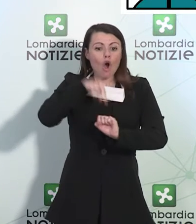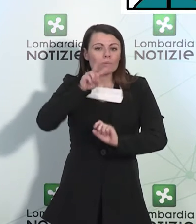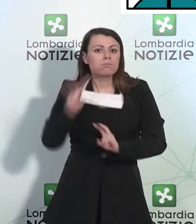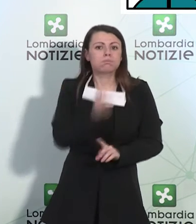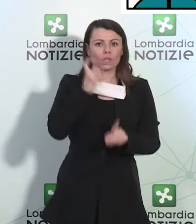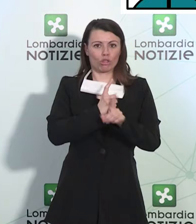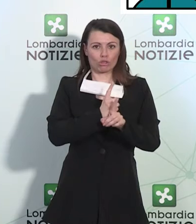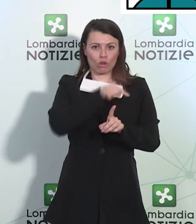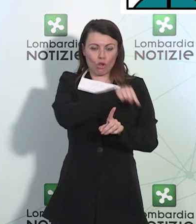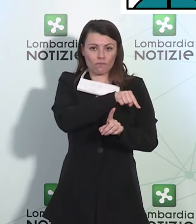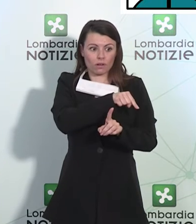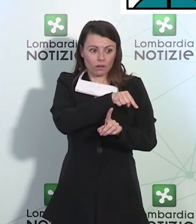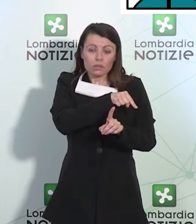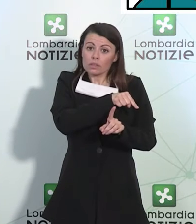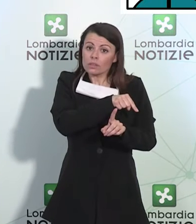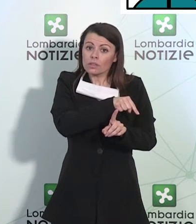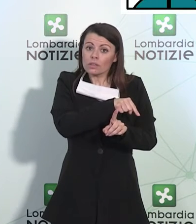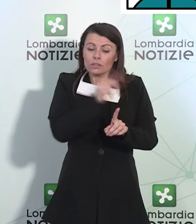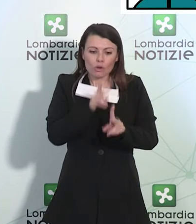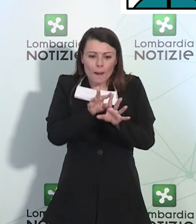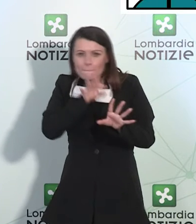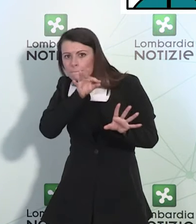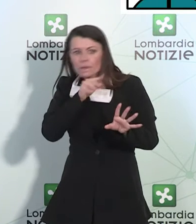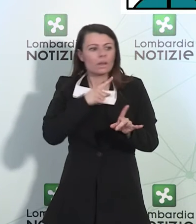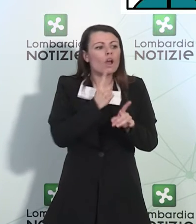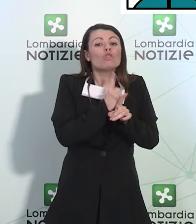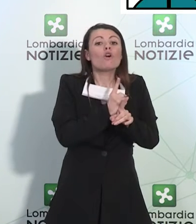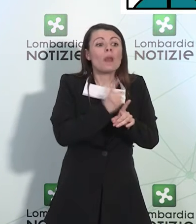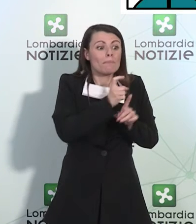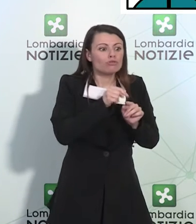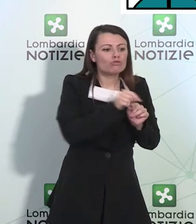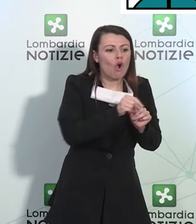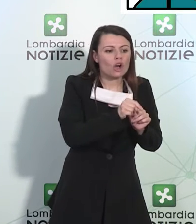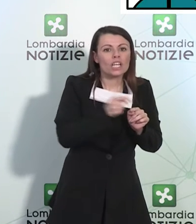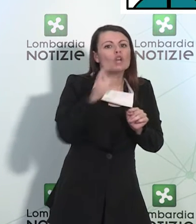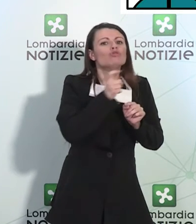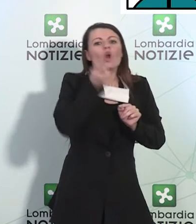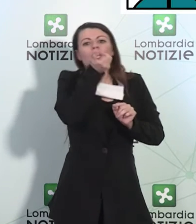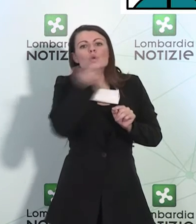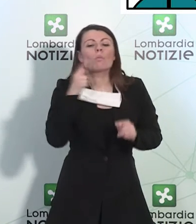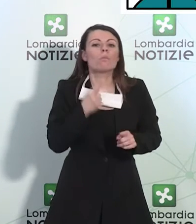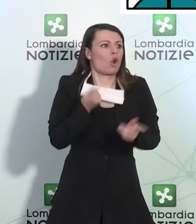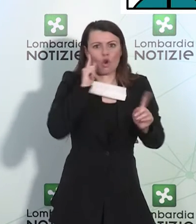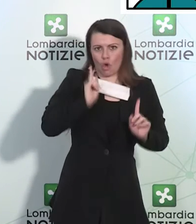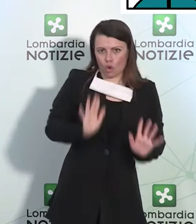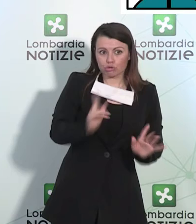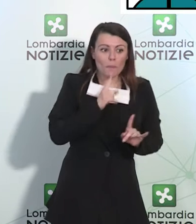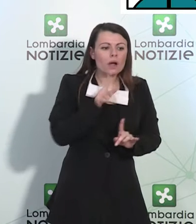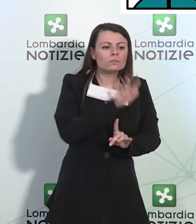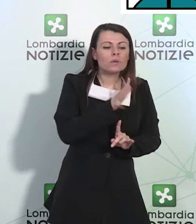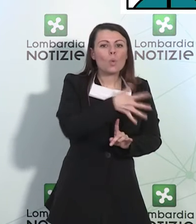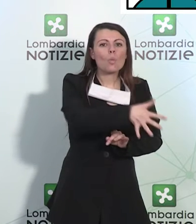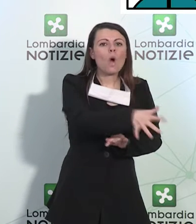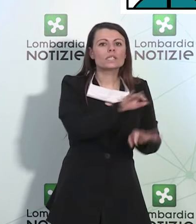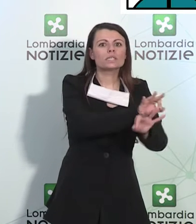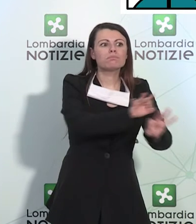nei prossimi giorni, non lo so quanti giorni ci sarà bisogno, ma diciamo siamo in una fase di quasi conclusione